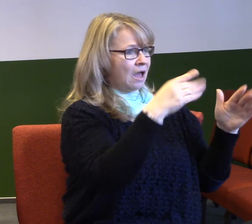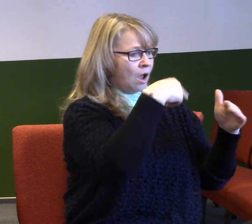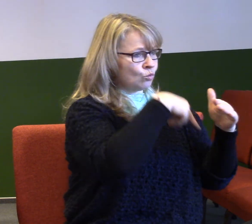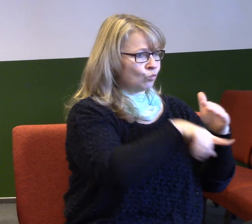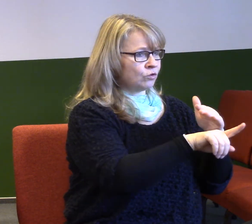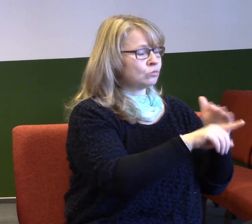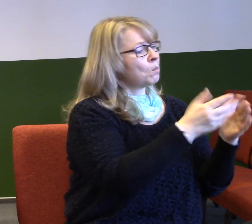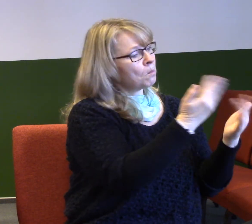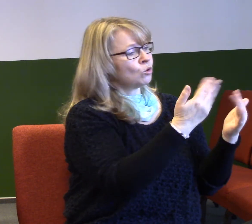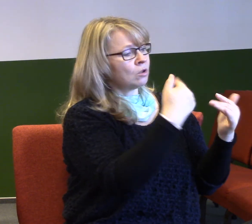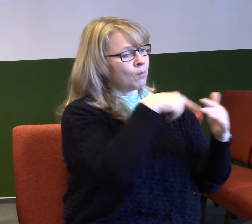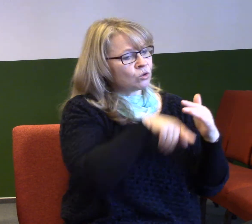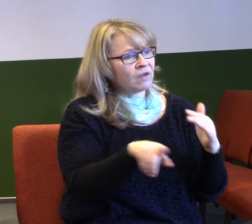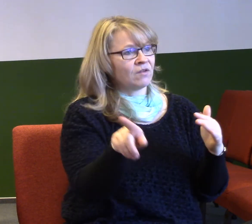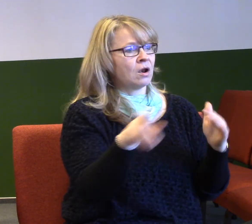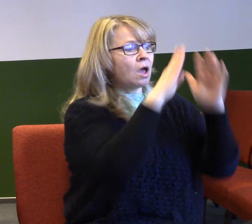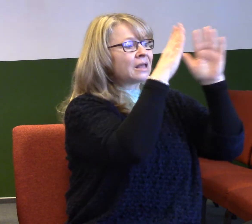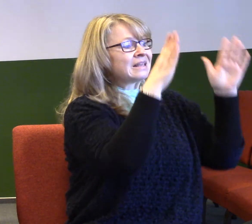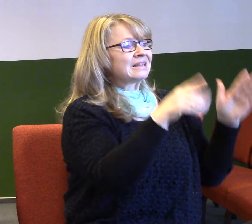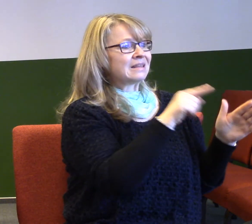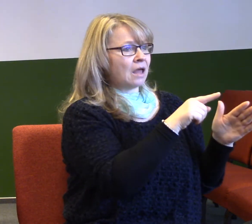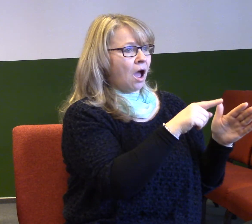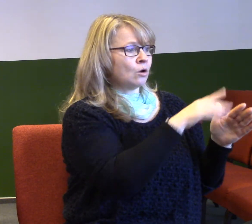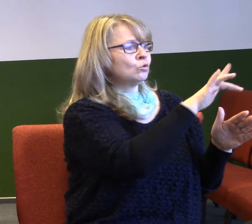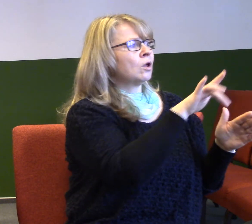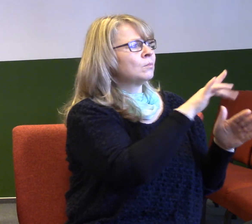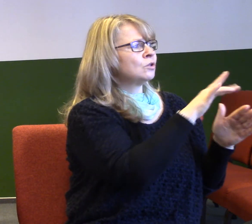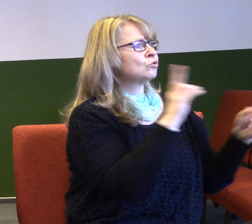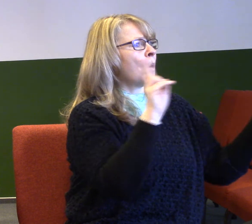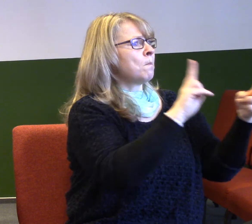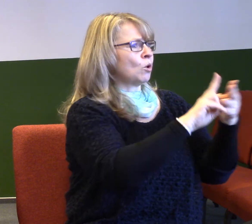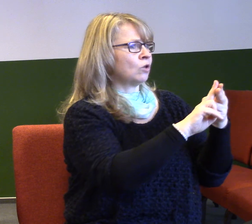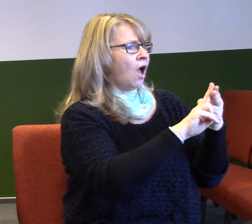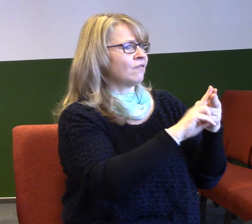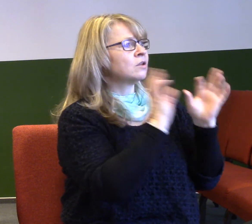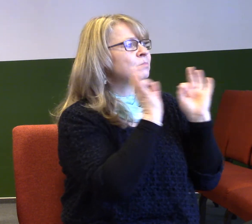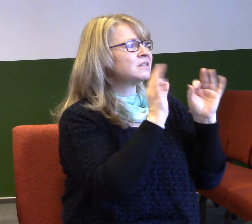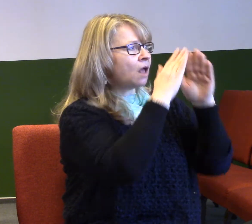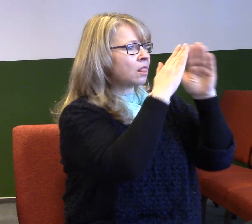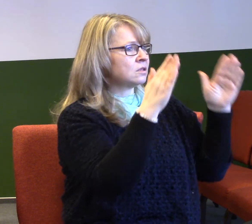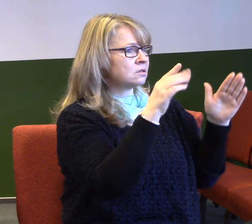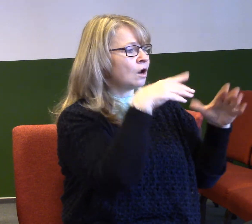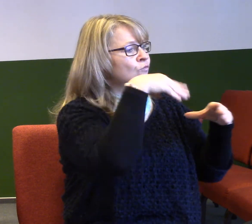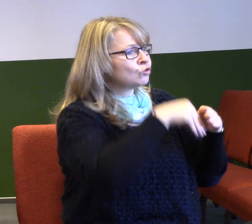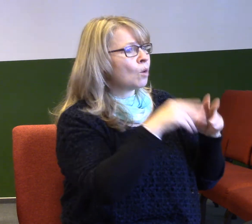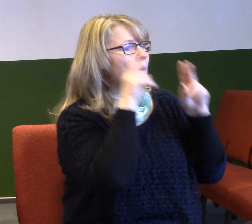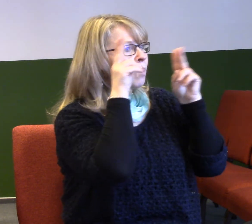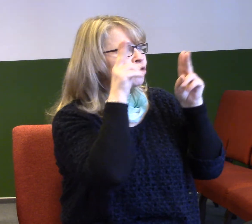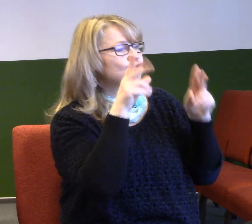kteří to neznáte, to bylo místo, kde Bůh se setkával s Mojžíšem. Takový speciální stan. A tak tam všichni vyšli. Hospodin se